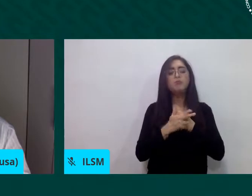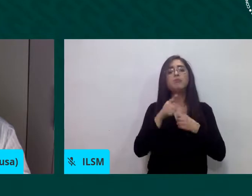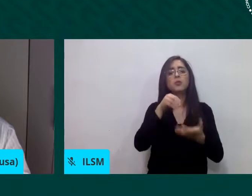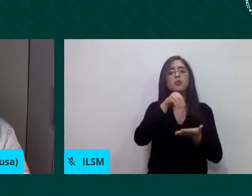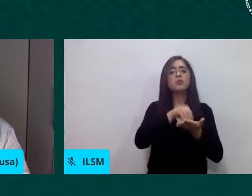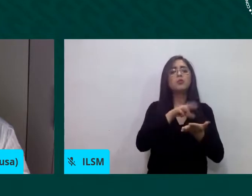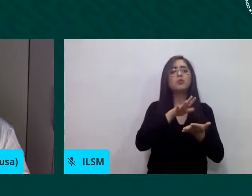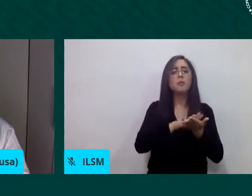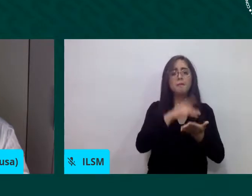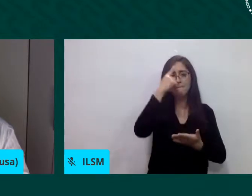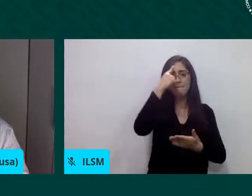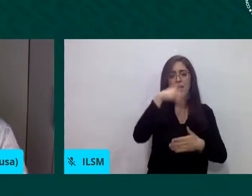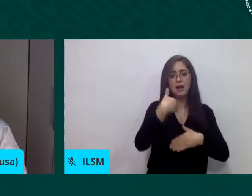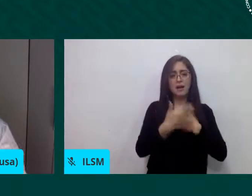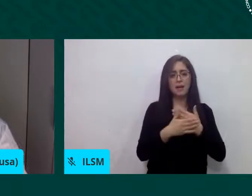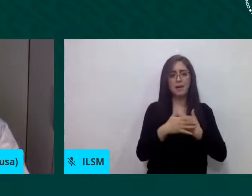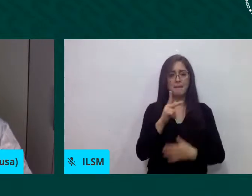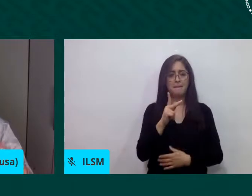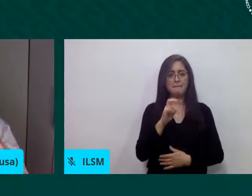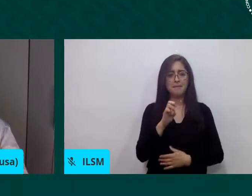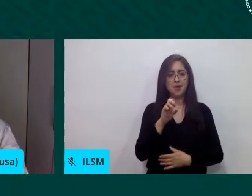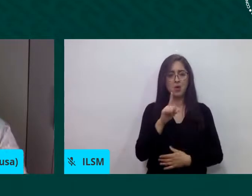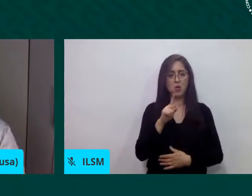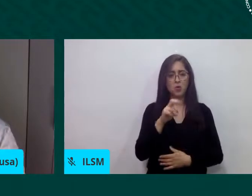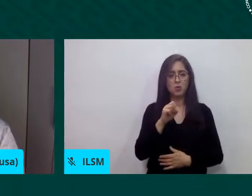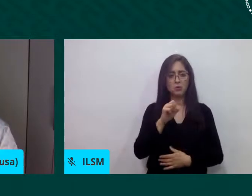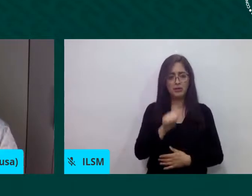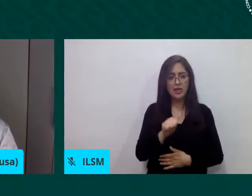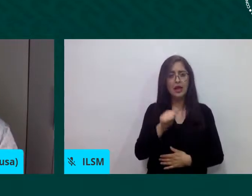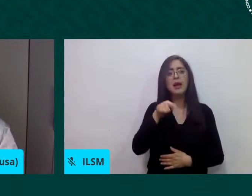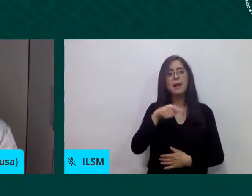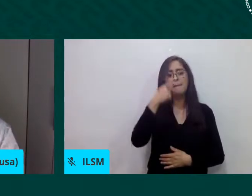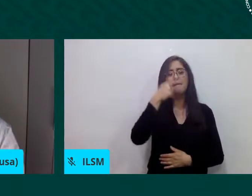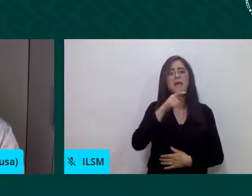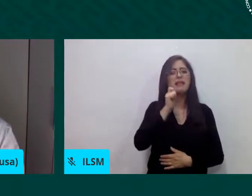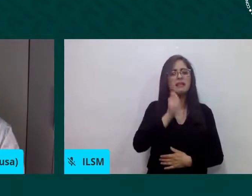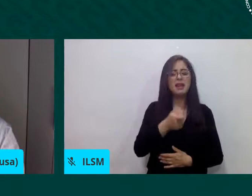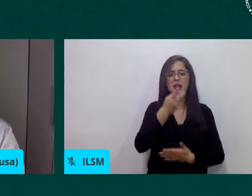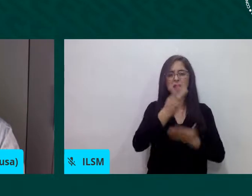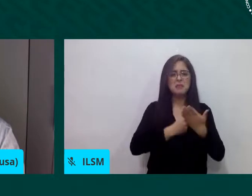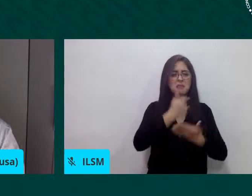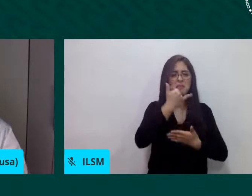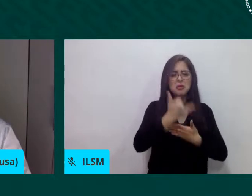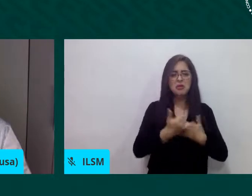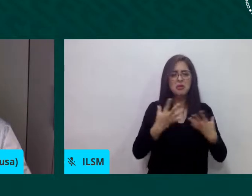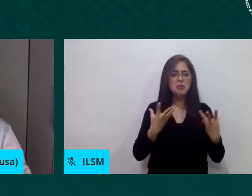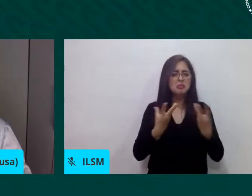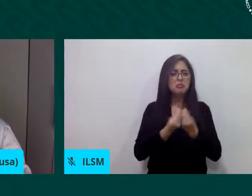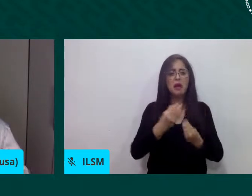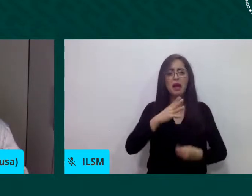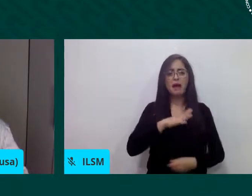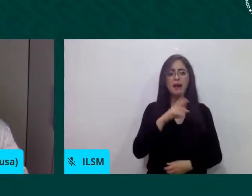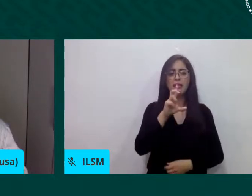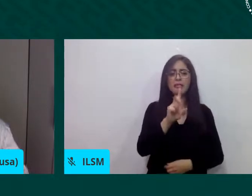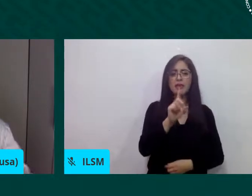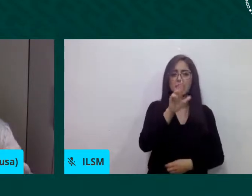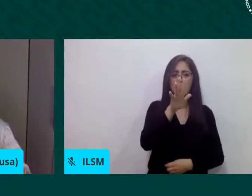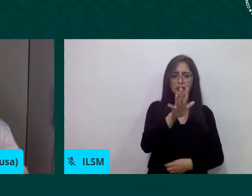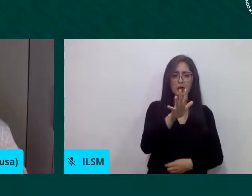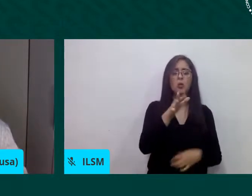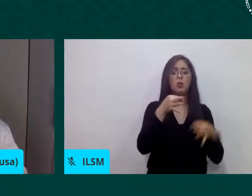es el jefe de este proyecto, que tiene 35 partners, son 19